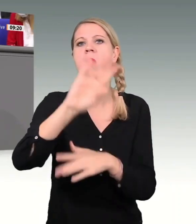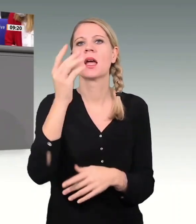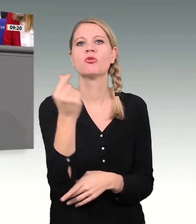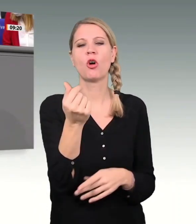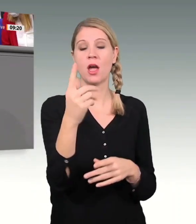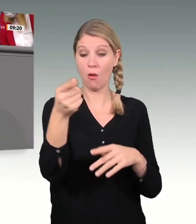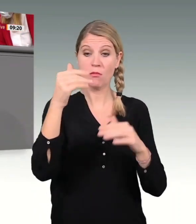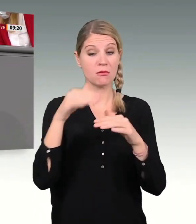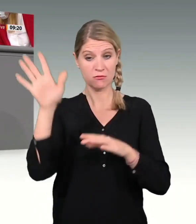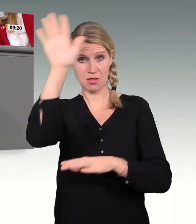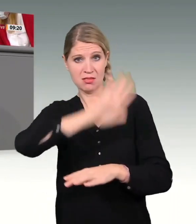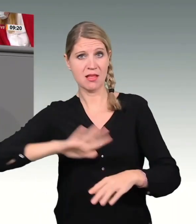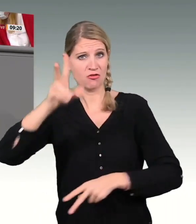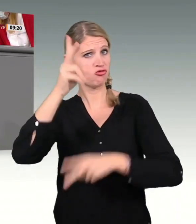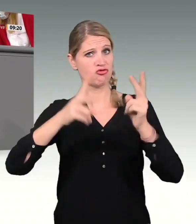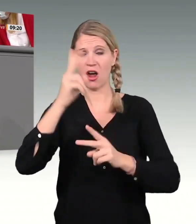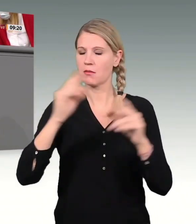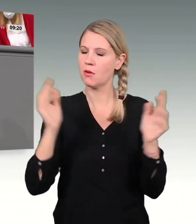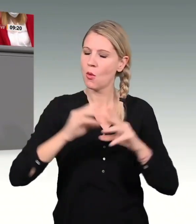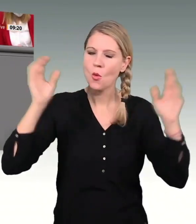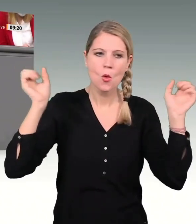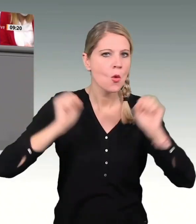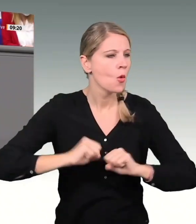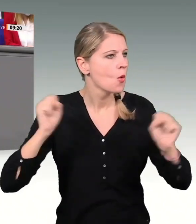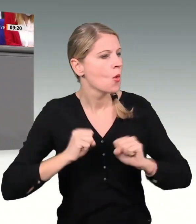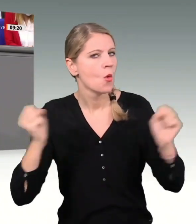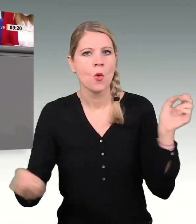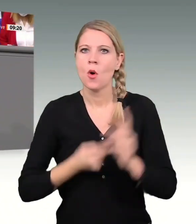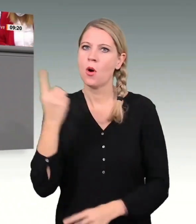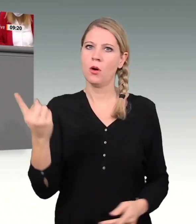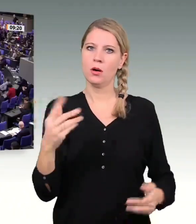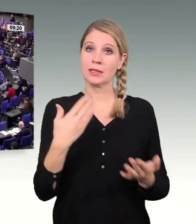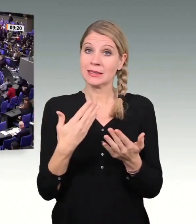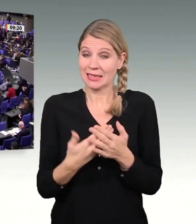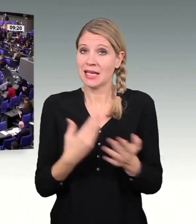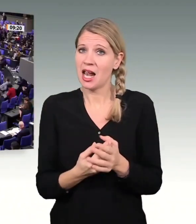wäre immens viel größer geworden. Deshalb ist es richtig zu handeln, liebe Kolleginnen und Kollegen.